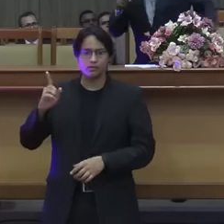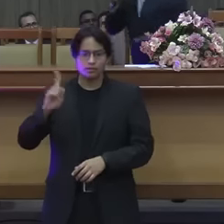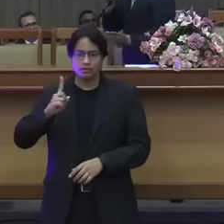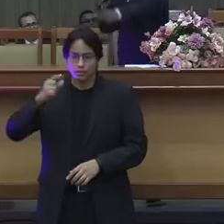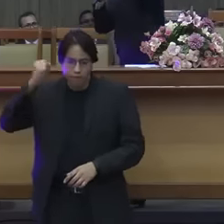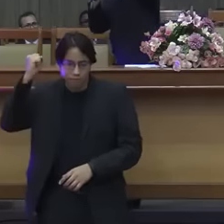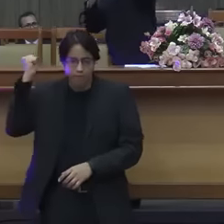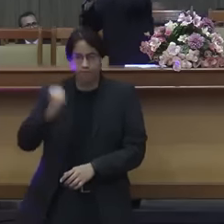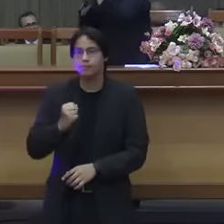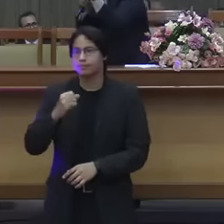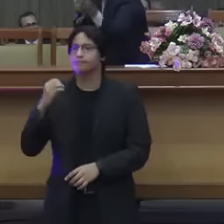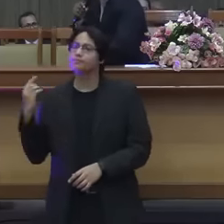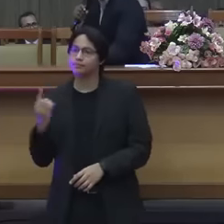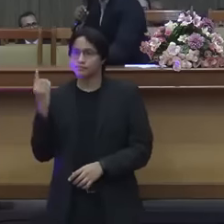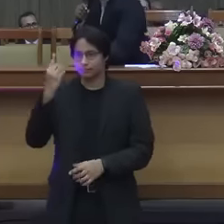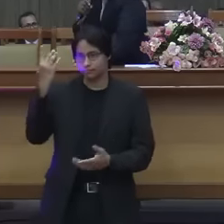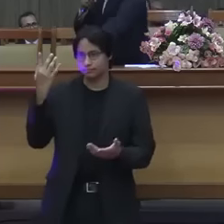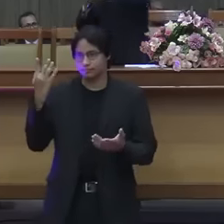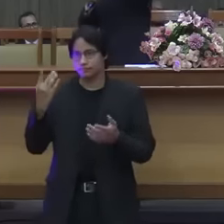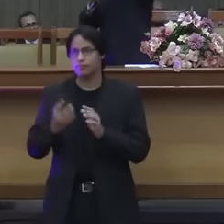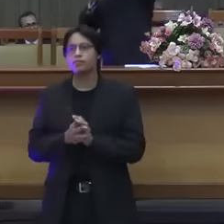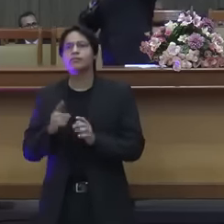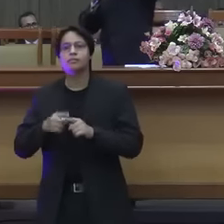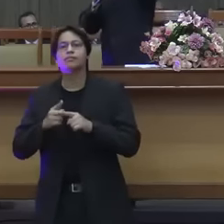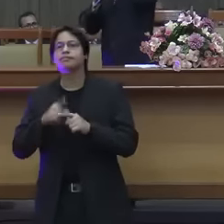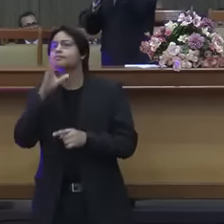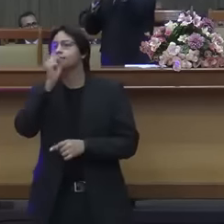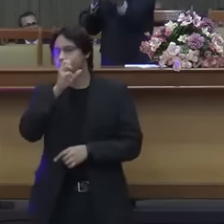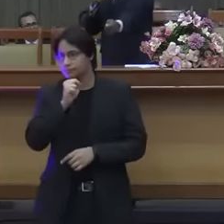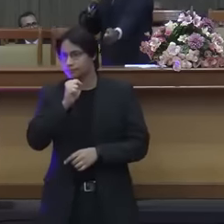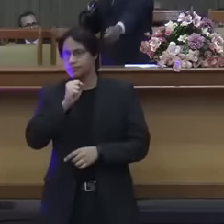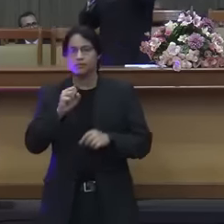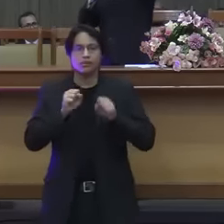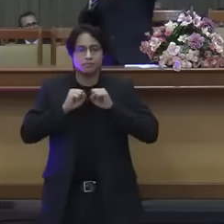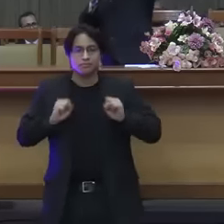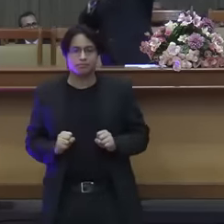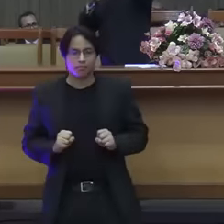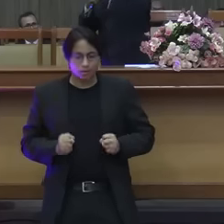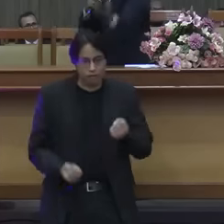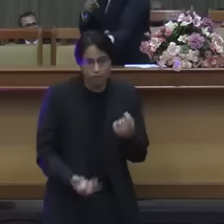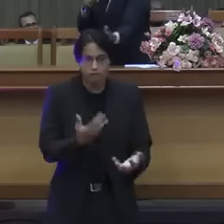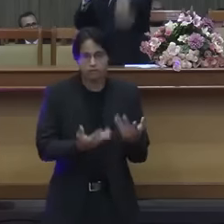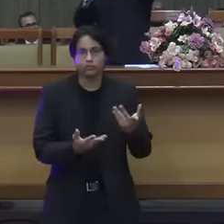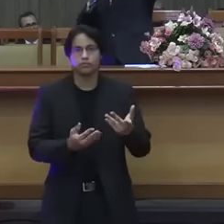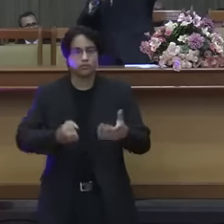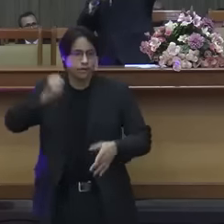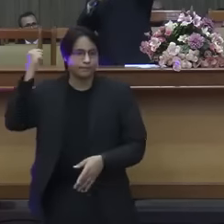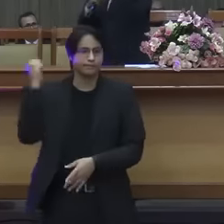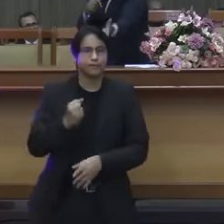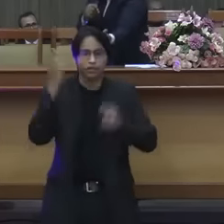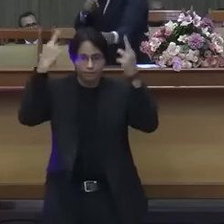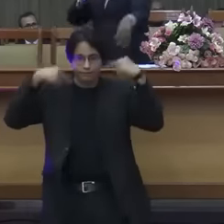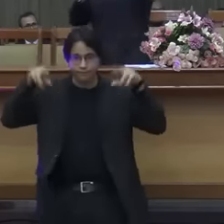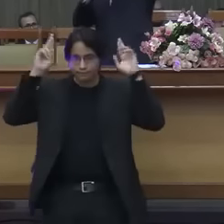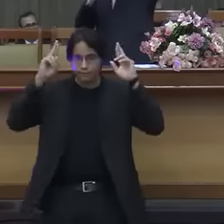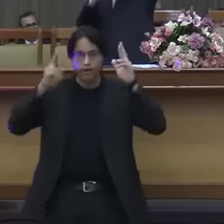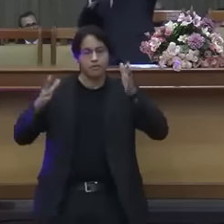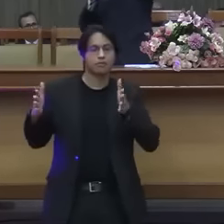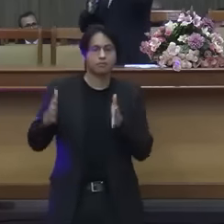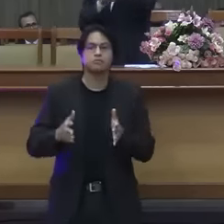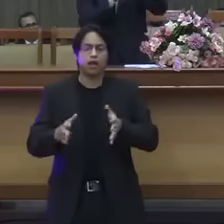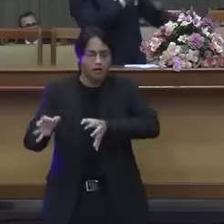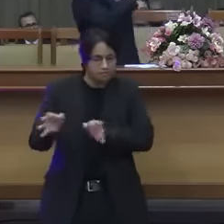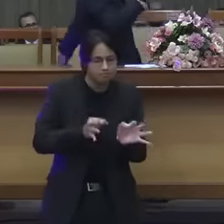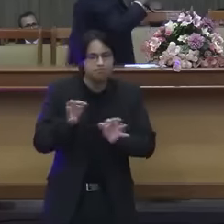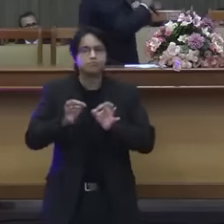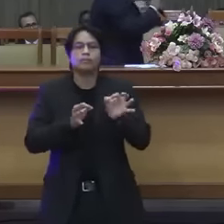que que no dia de sábado o sacerdote acende fogo mata cordeiro mata novilho prepara